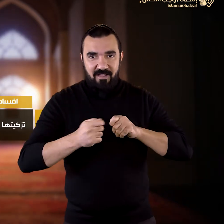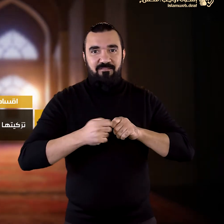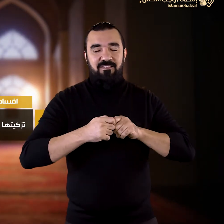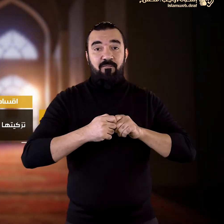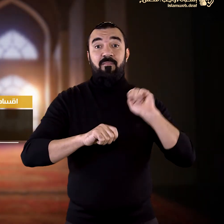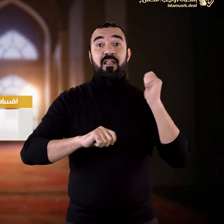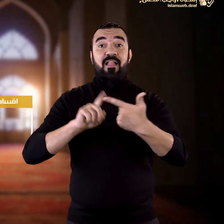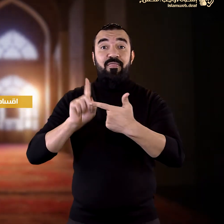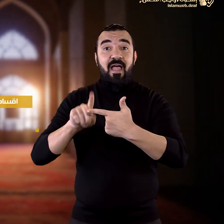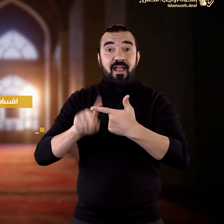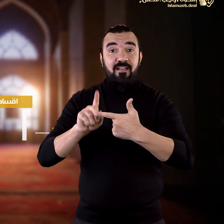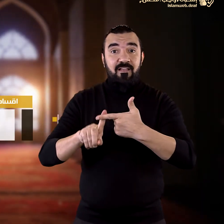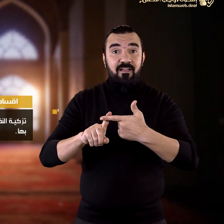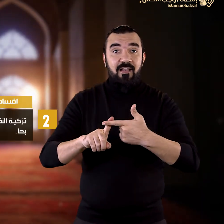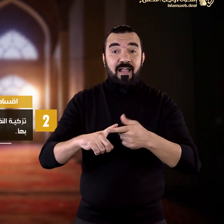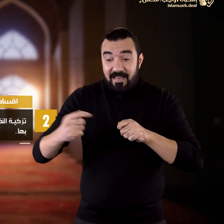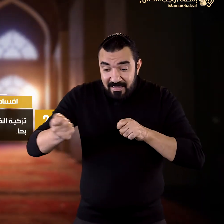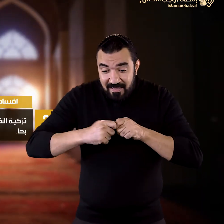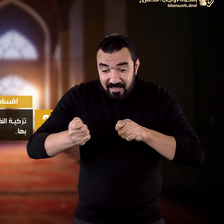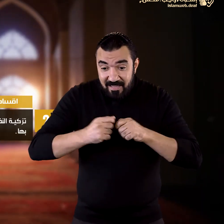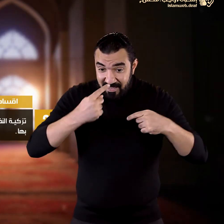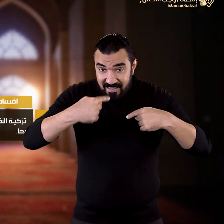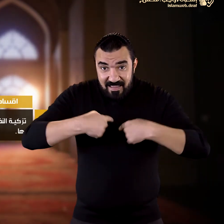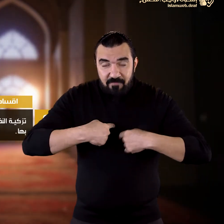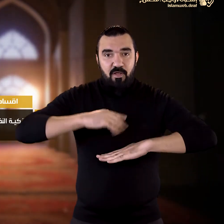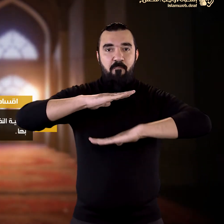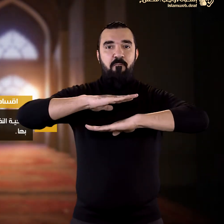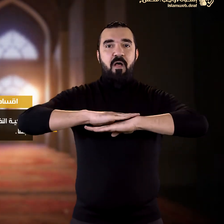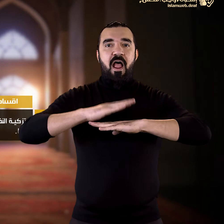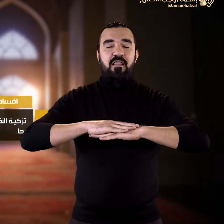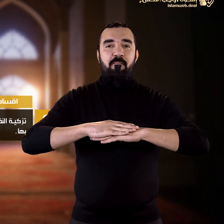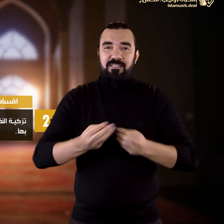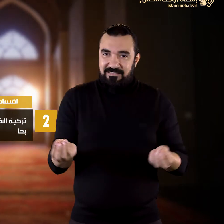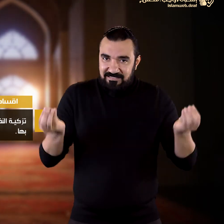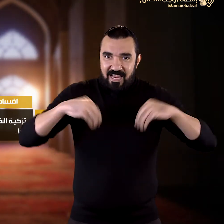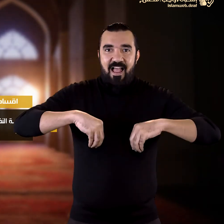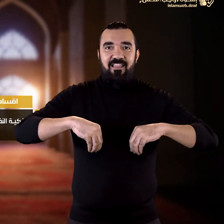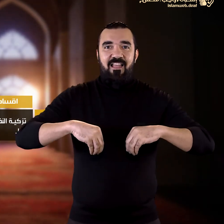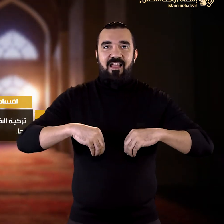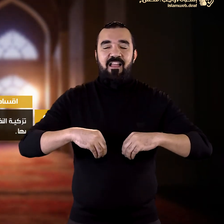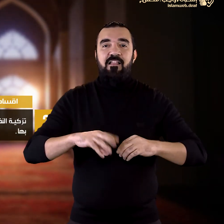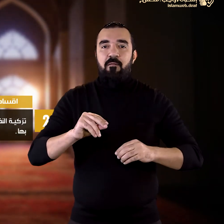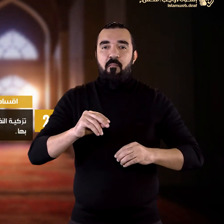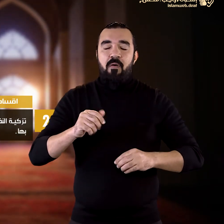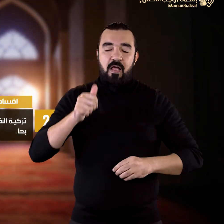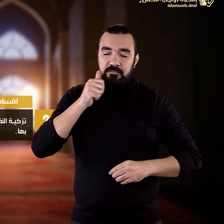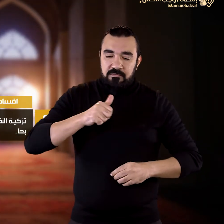والثاني تزكية النفس وتهذيبها بالتحلي